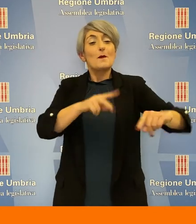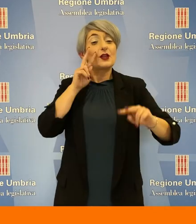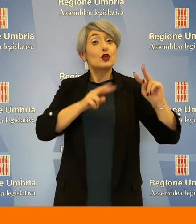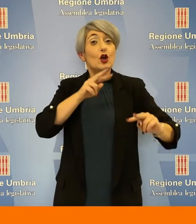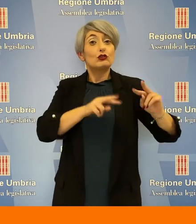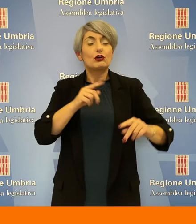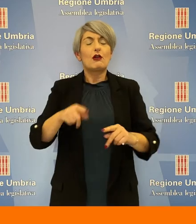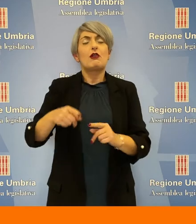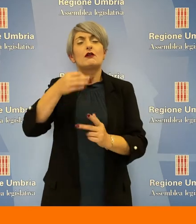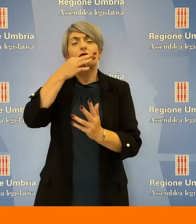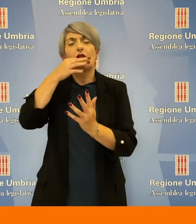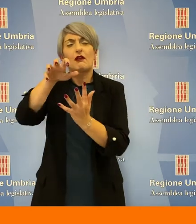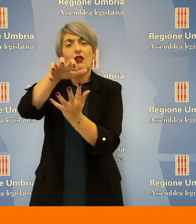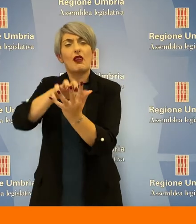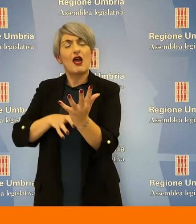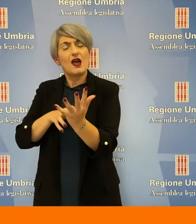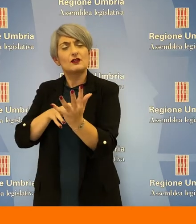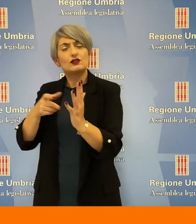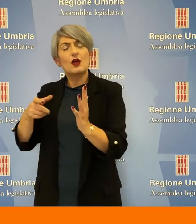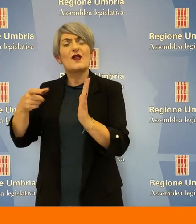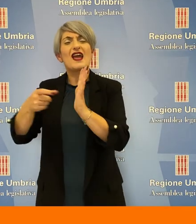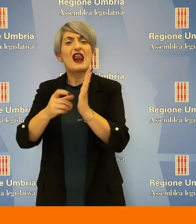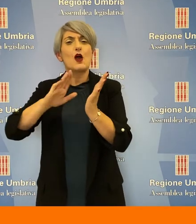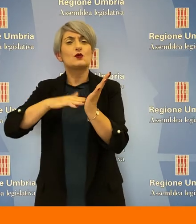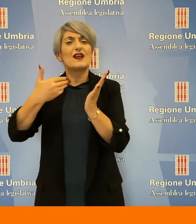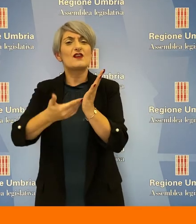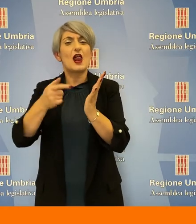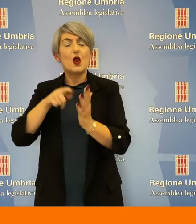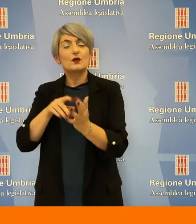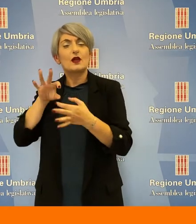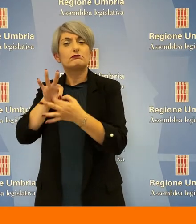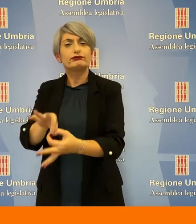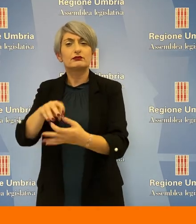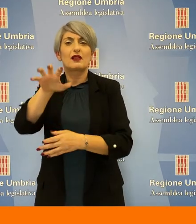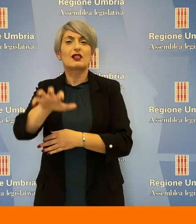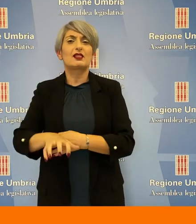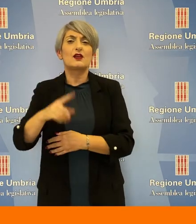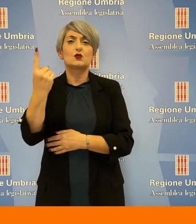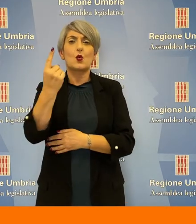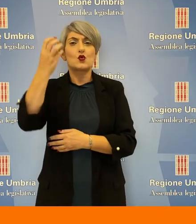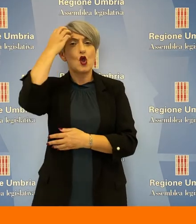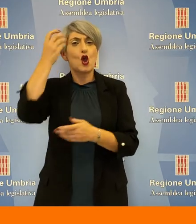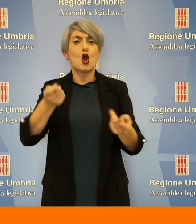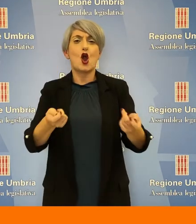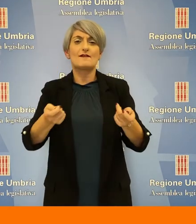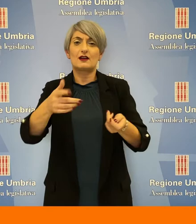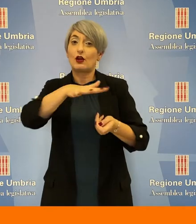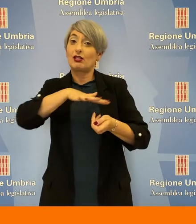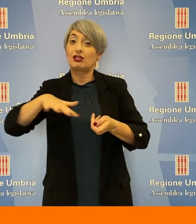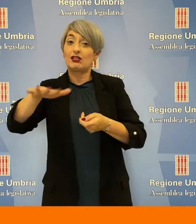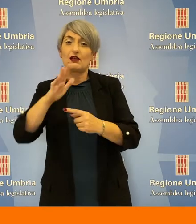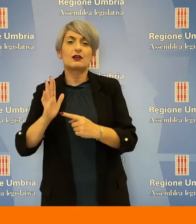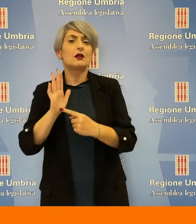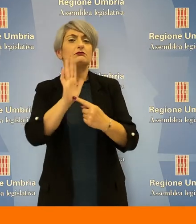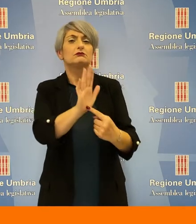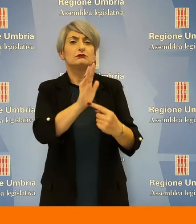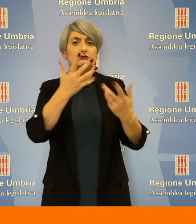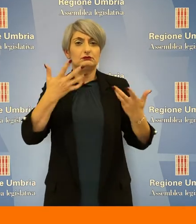di Controllo la relazione della clausola valutativa del testo unico per il governo del territorio.